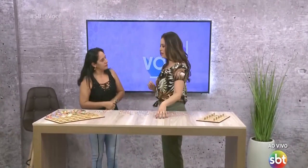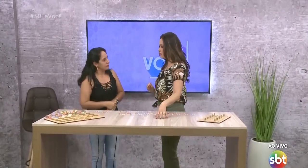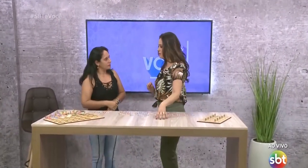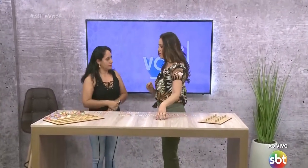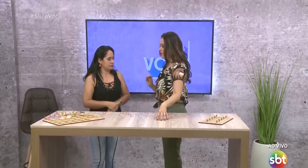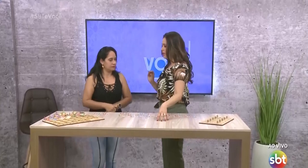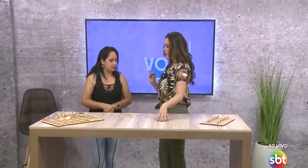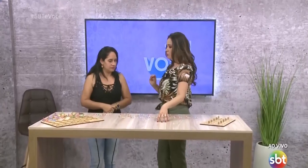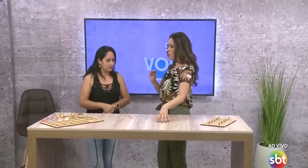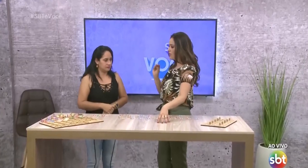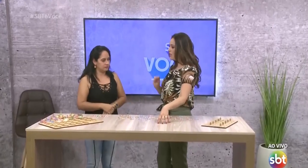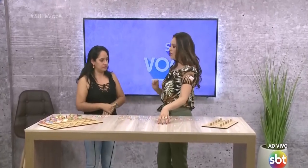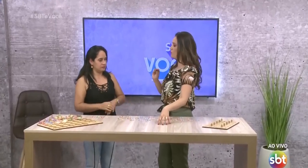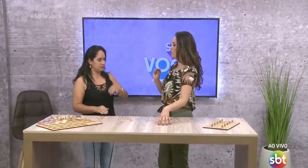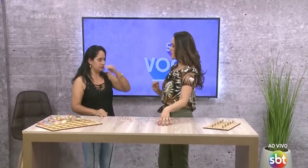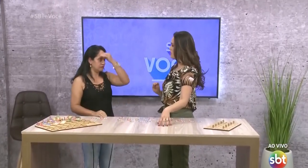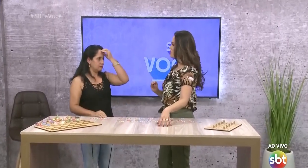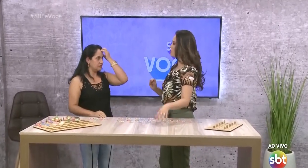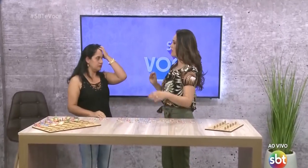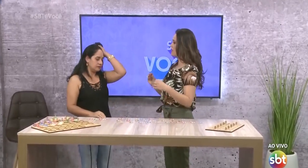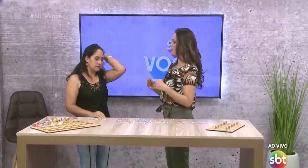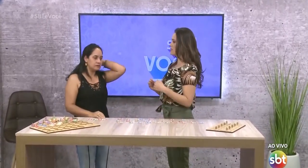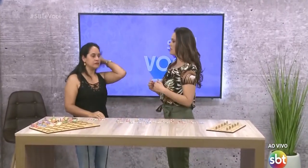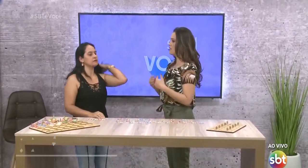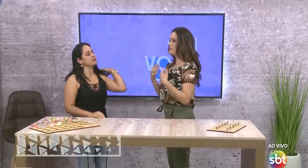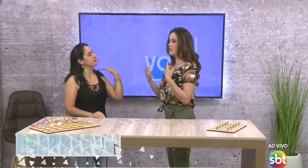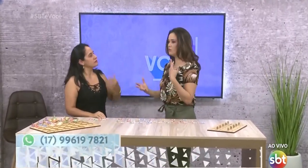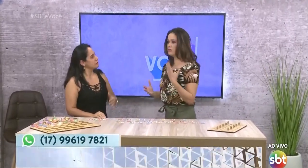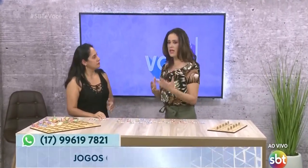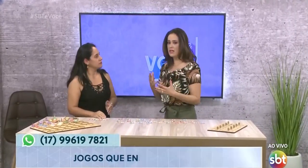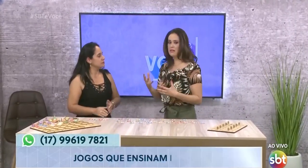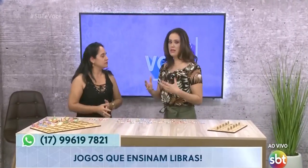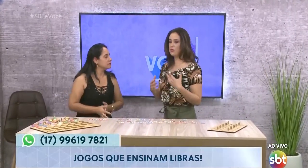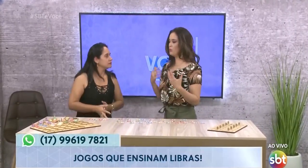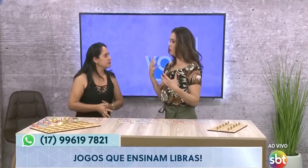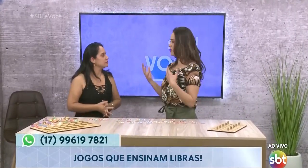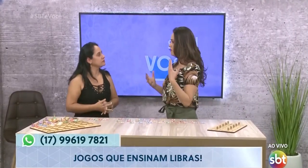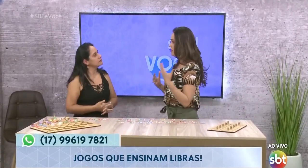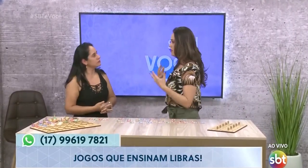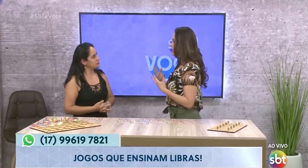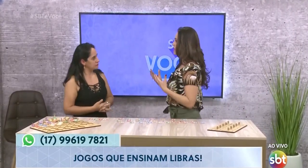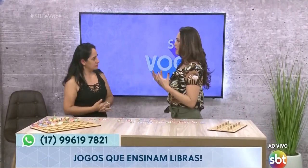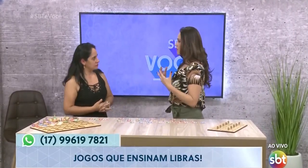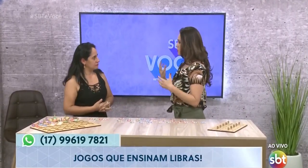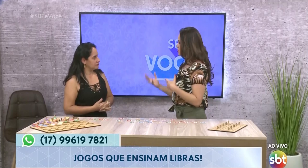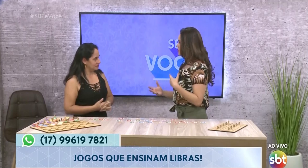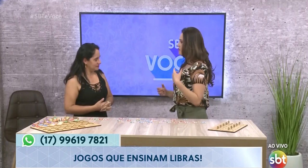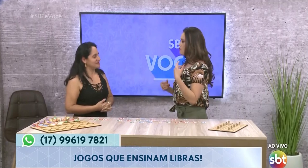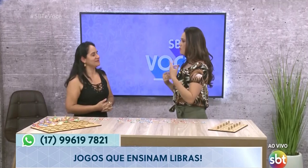fala pra mim. Por que que é importante uma criança que não tem nenhum problema auditivo